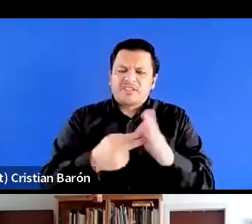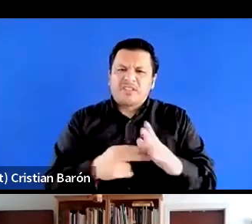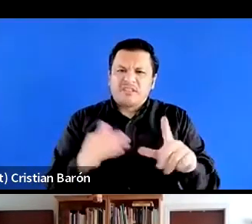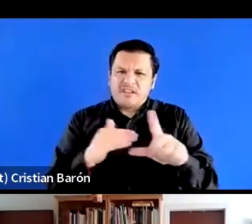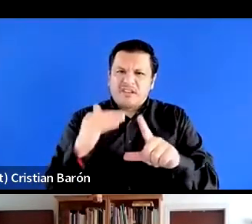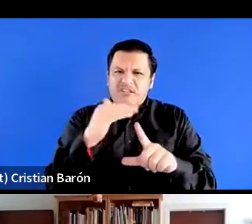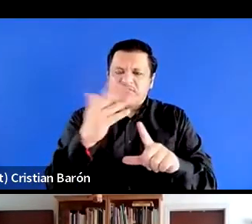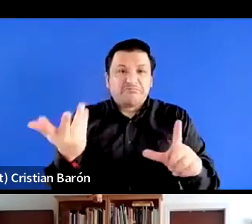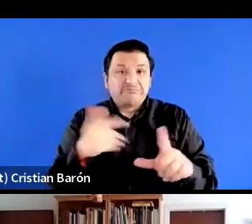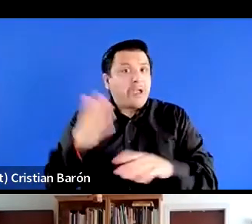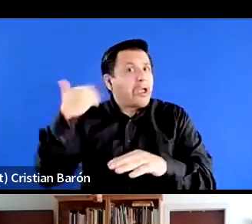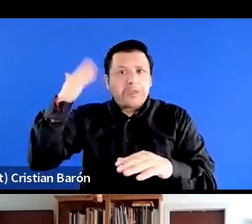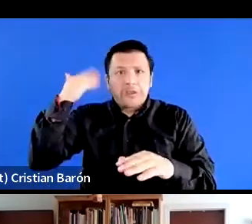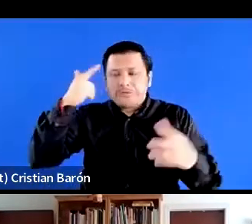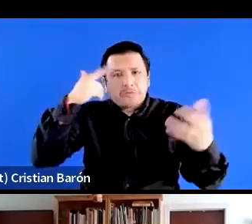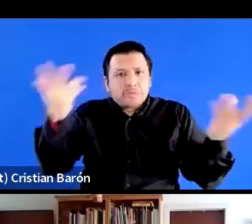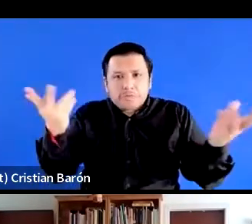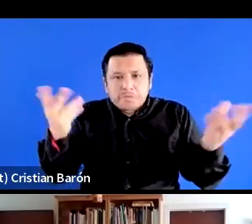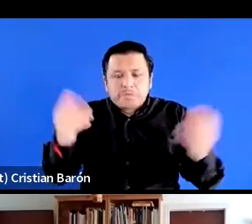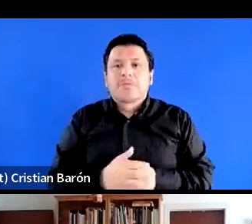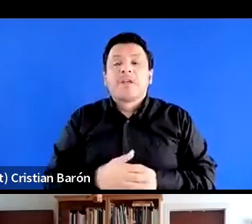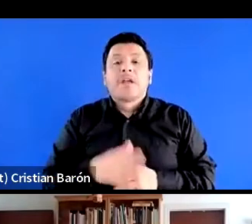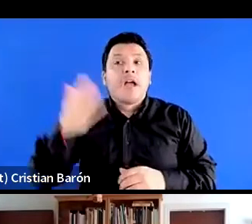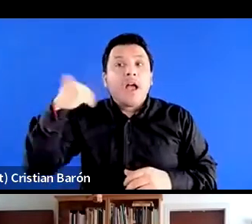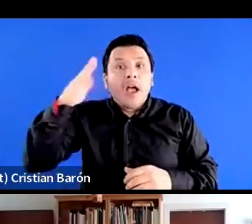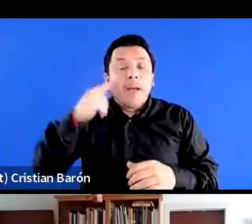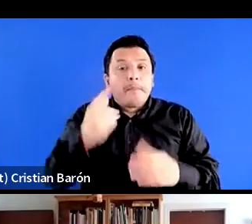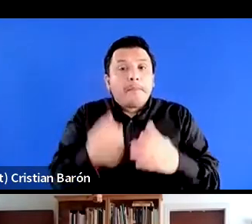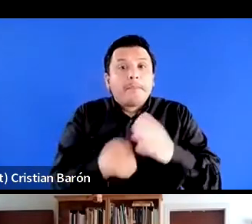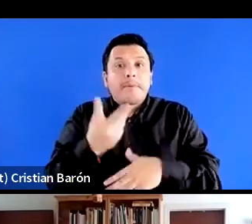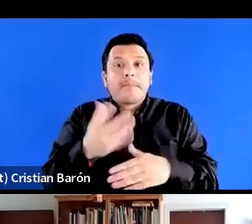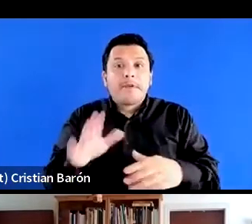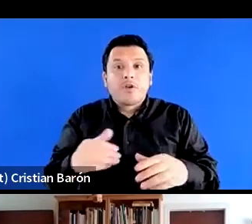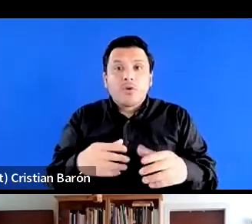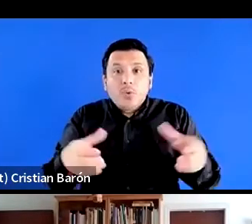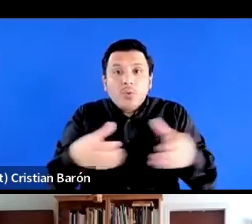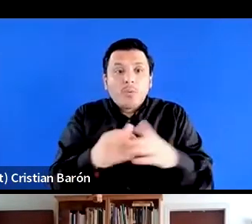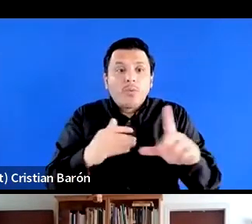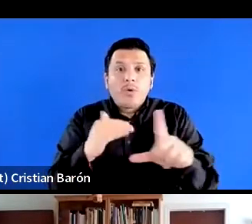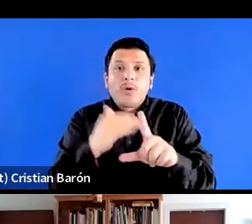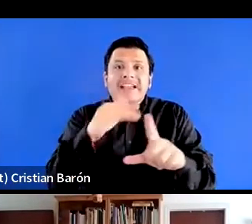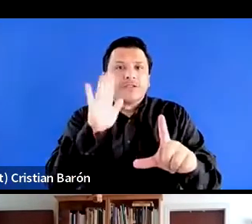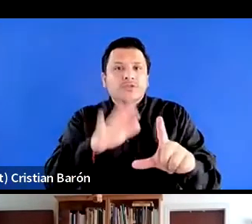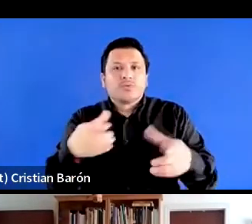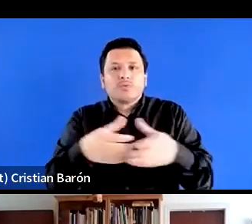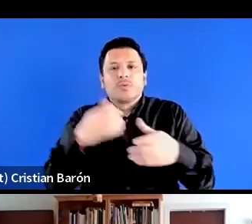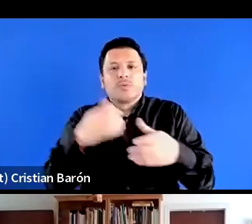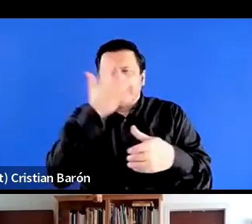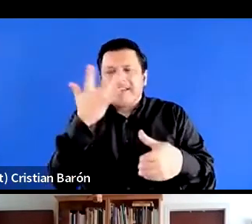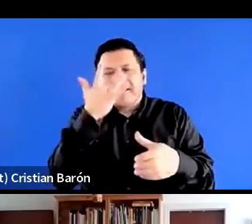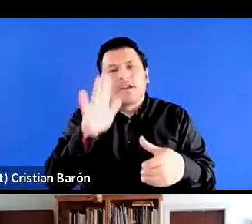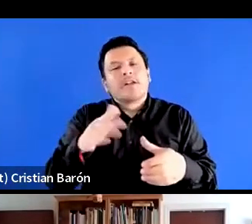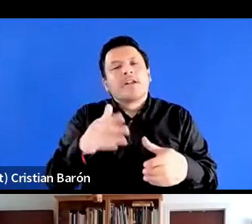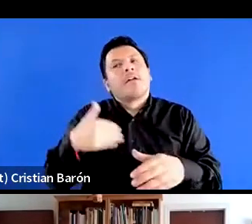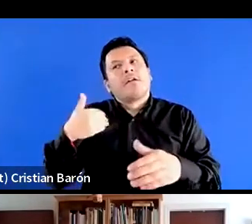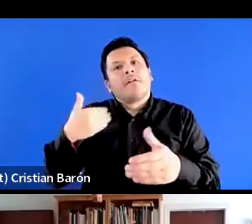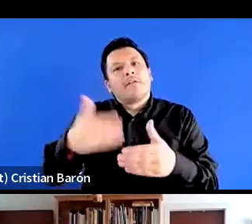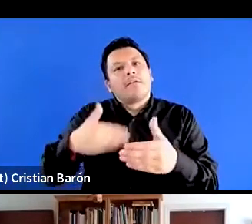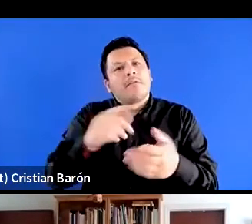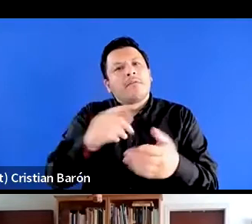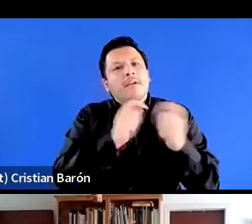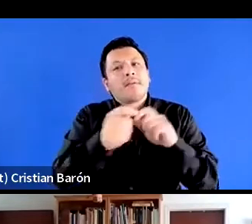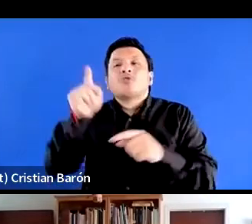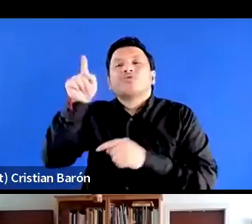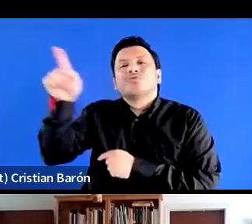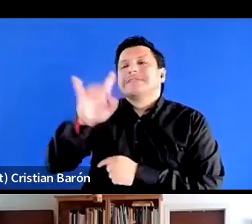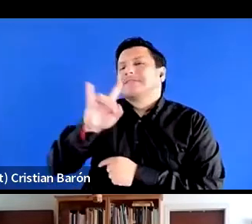hace poco. Las primeras referencias al surgimiento de una clase media negra se hicieron a propósito de los cambios que trajo en Estados